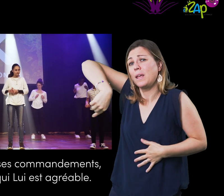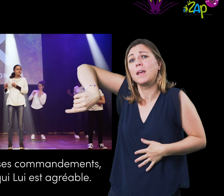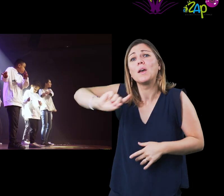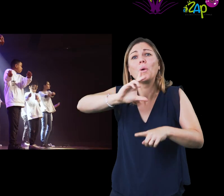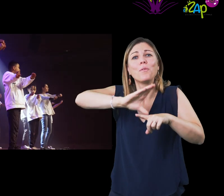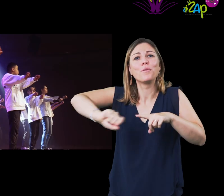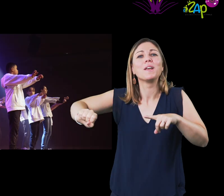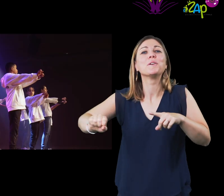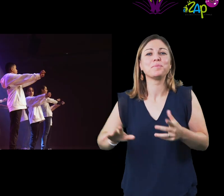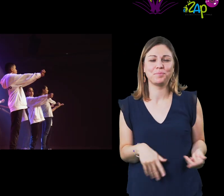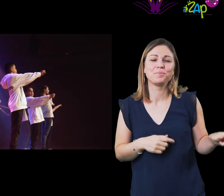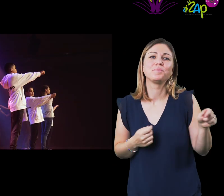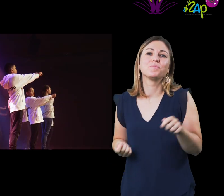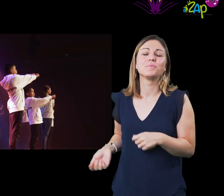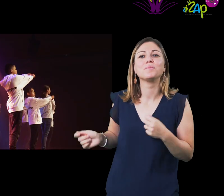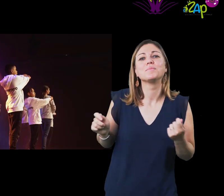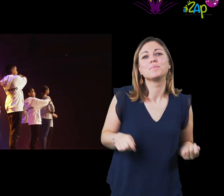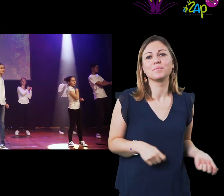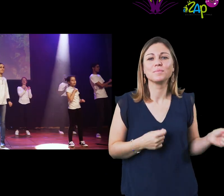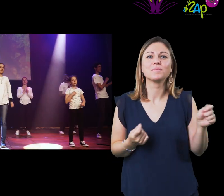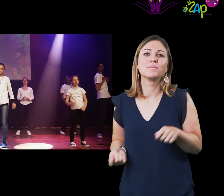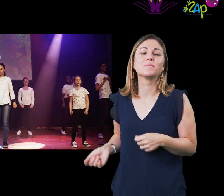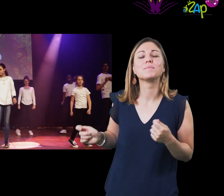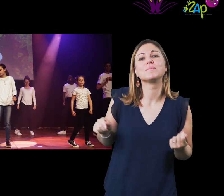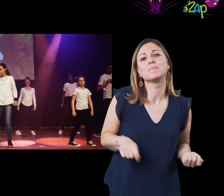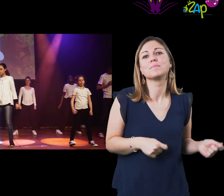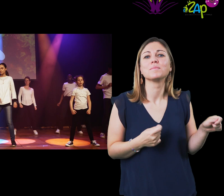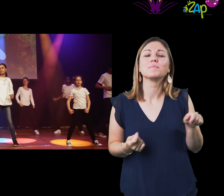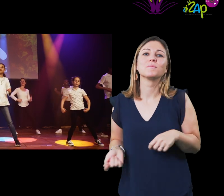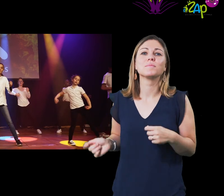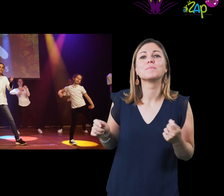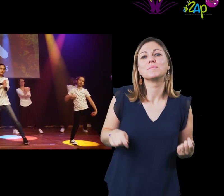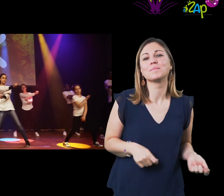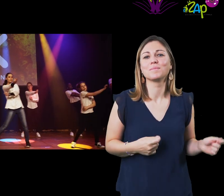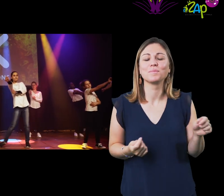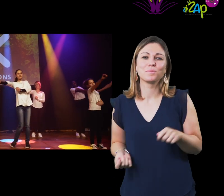Société Radio-Canada